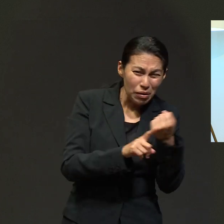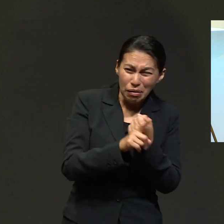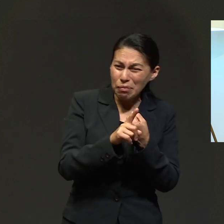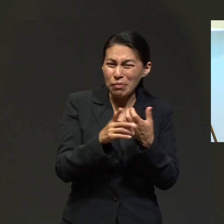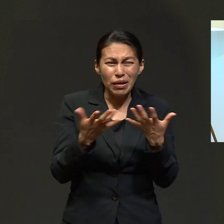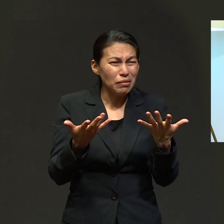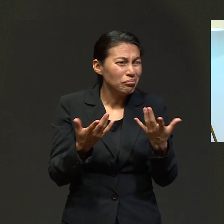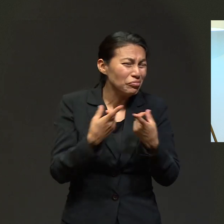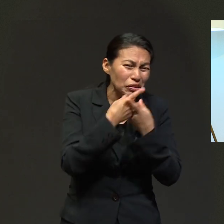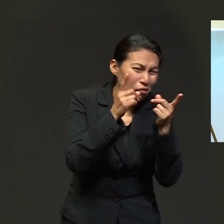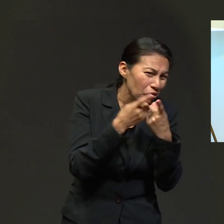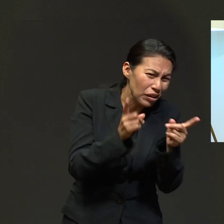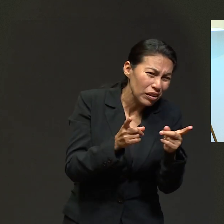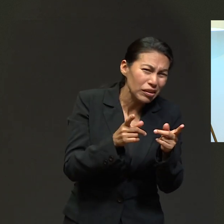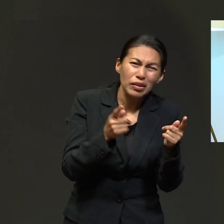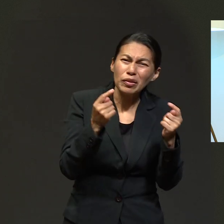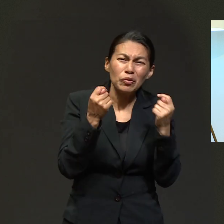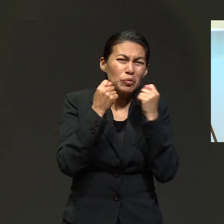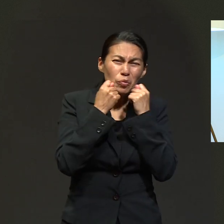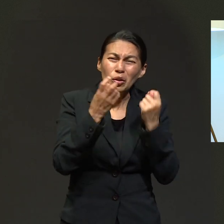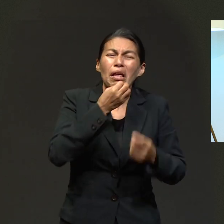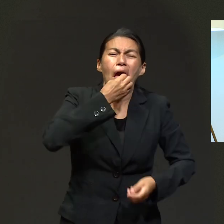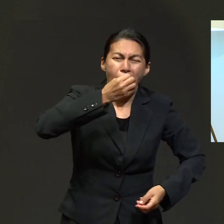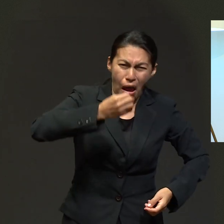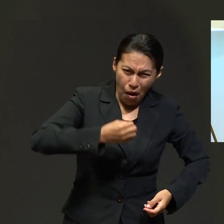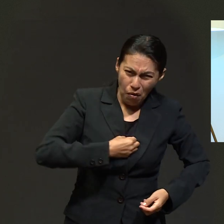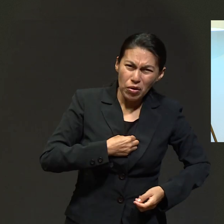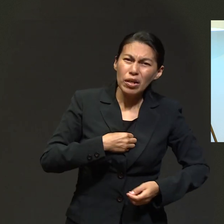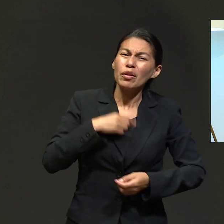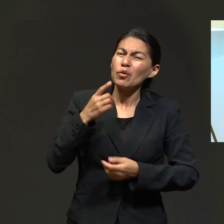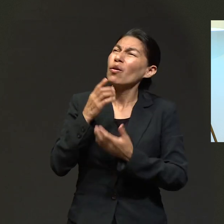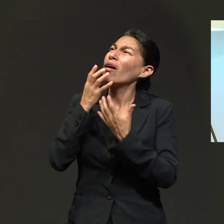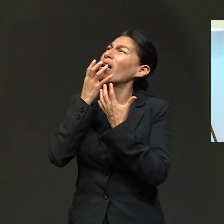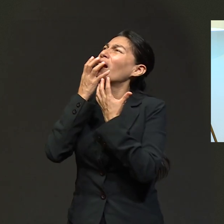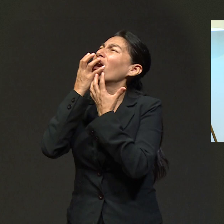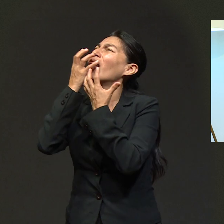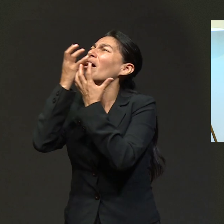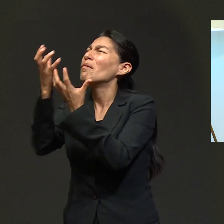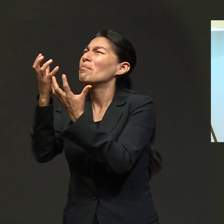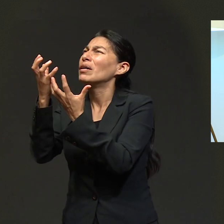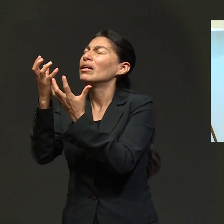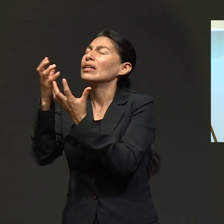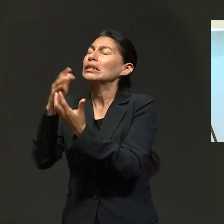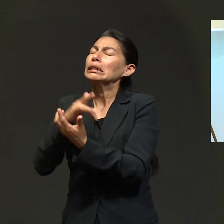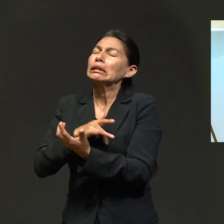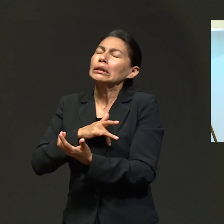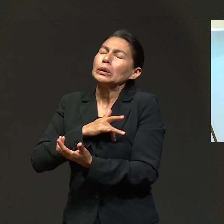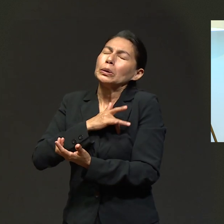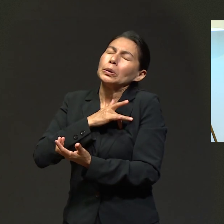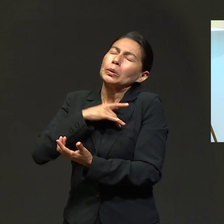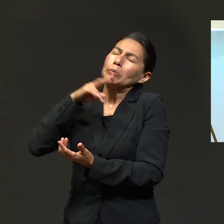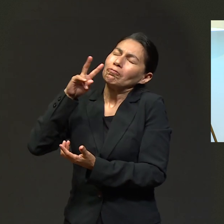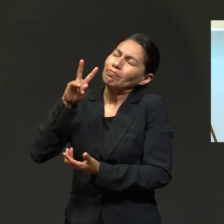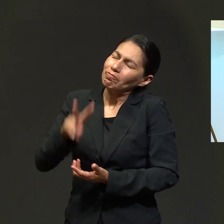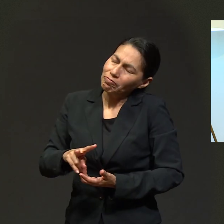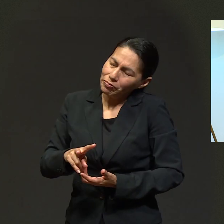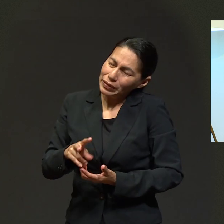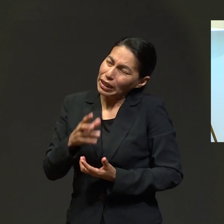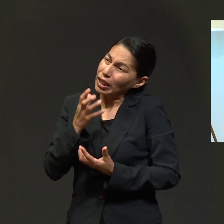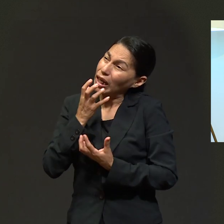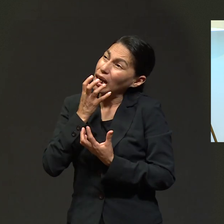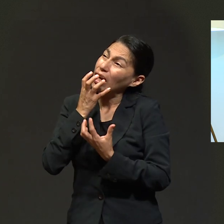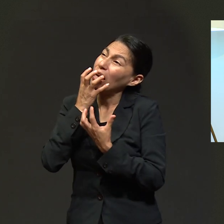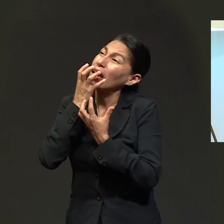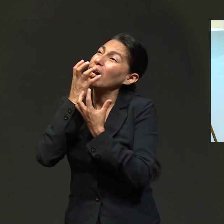te responderá. Cuando sale de tu corazón, sincero, entregado a la voluntad de